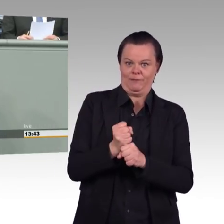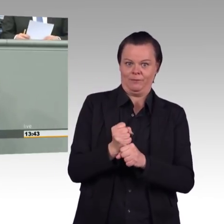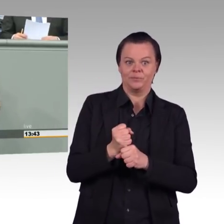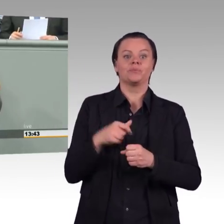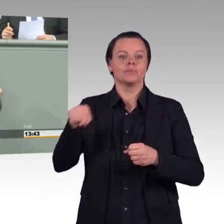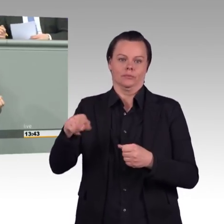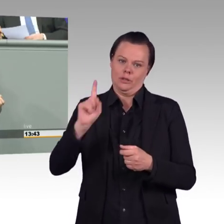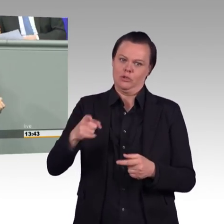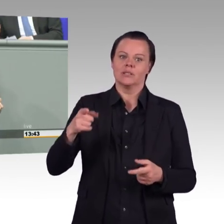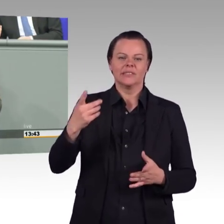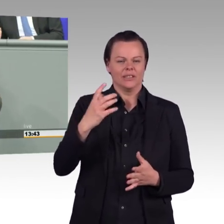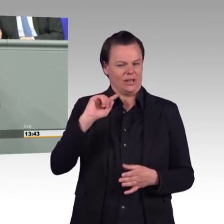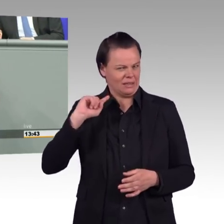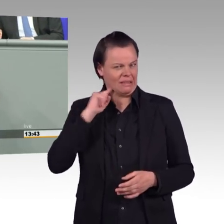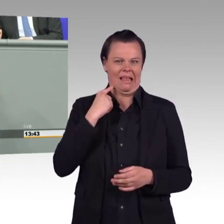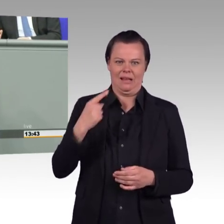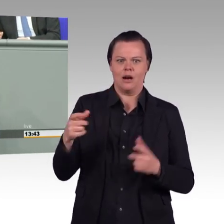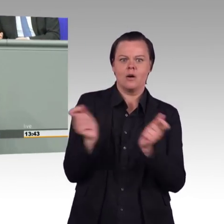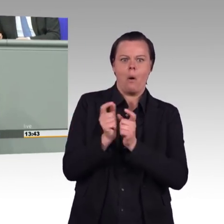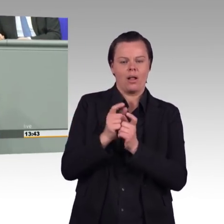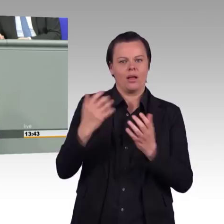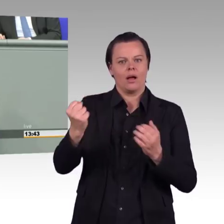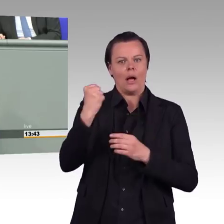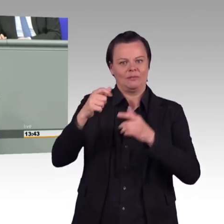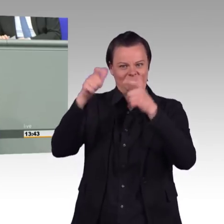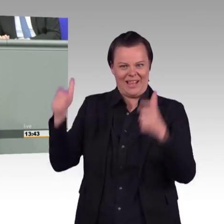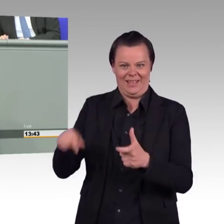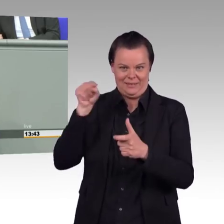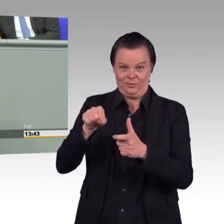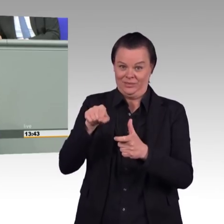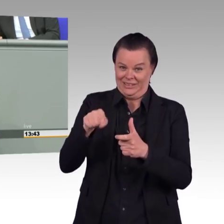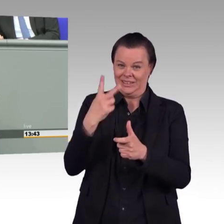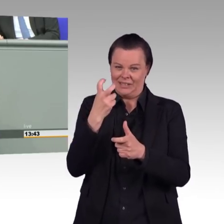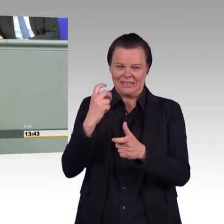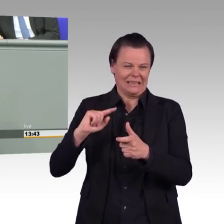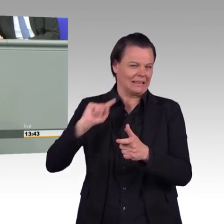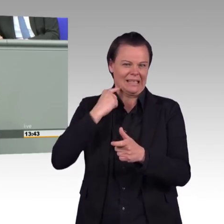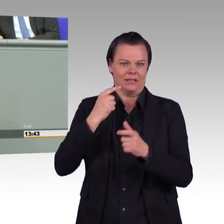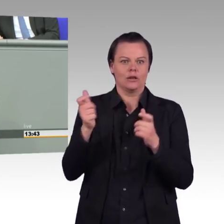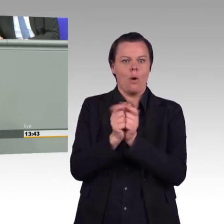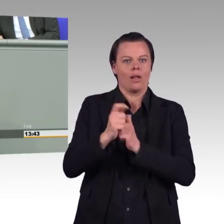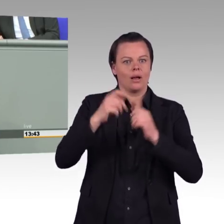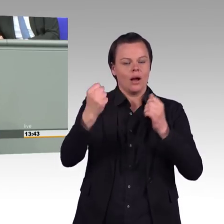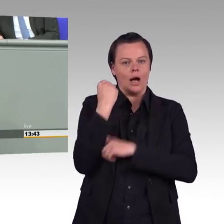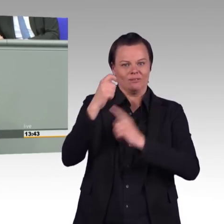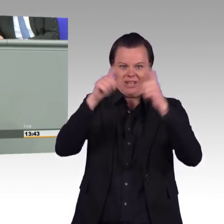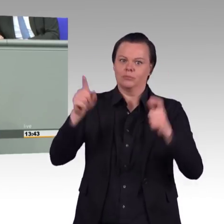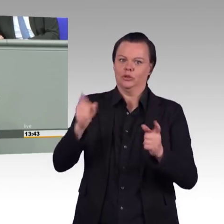anerkennen, aber dass wir auch sagen, es geht leider nicht mehr so weiter. Wir müssen handeln. Wir brauchen Arbeit und Beschäftigung in den